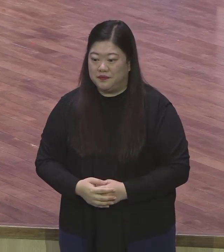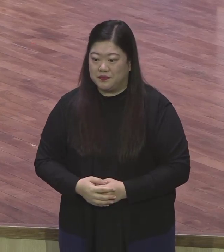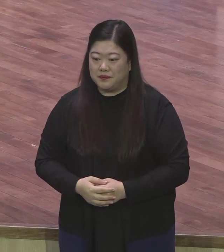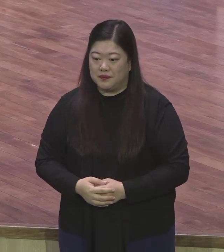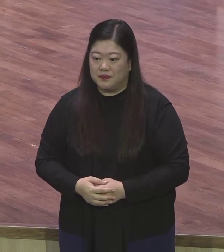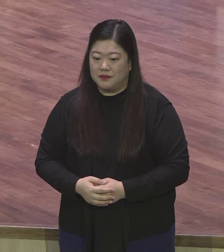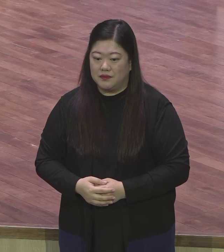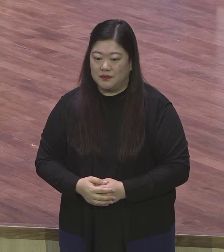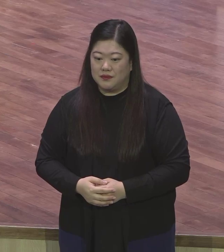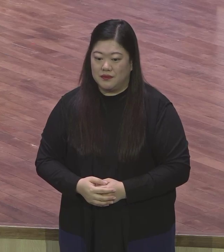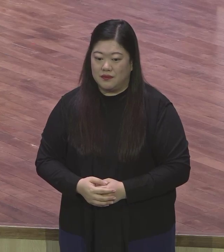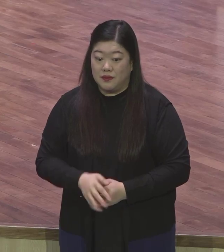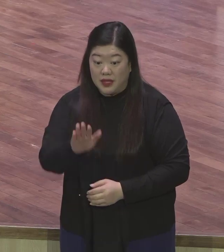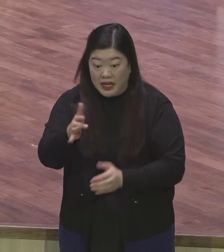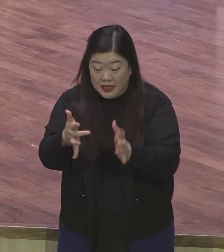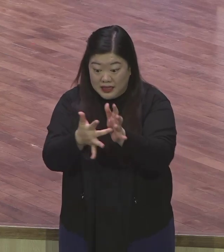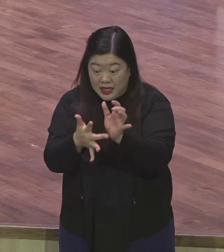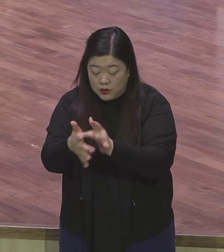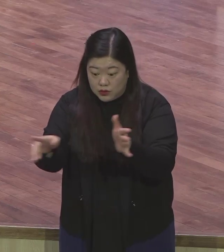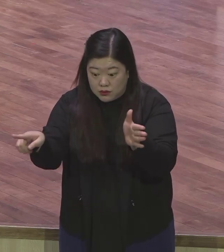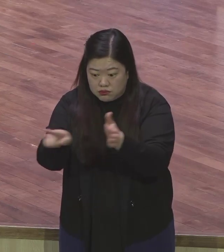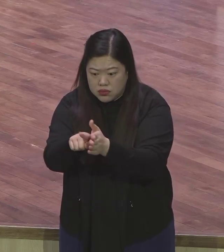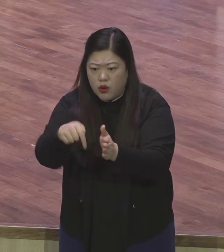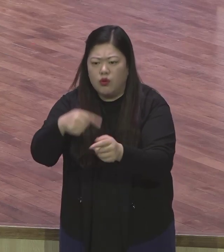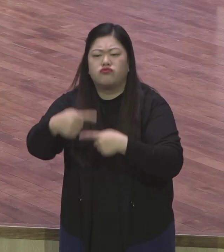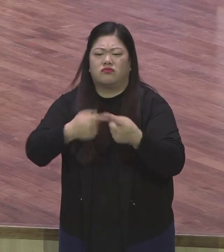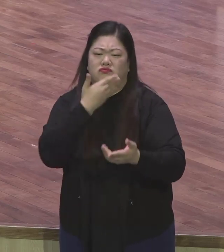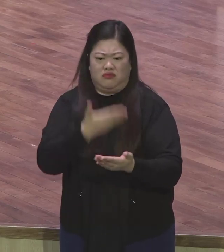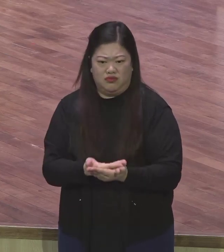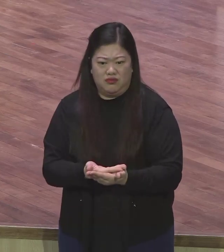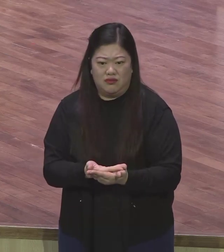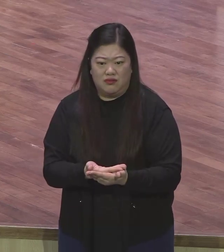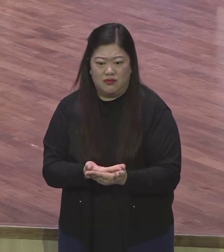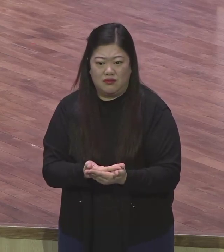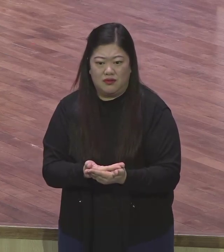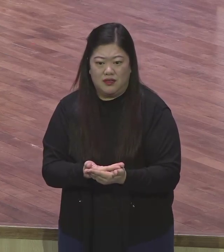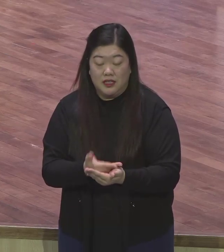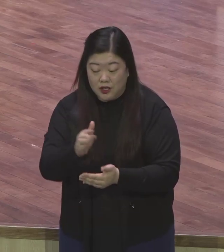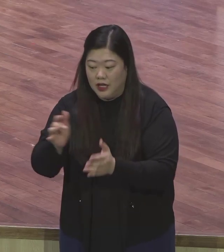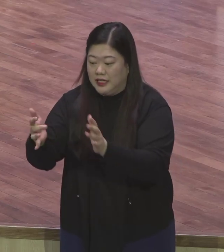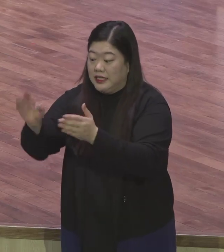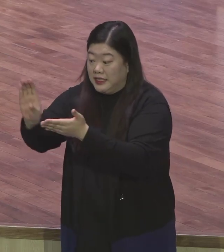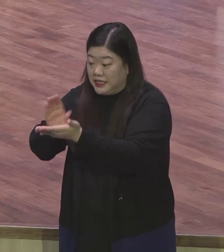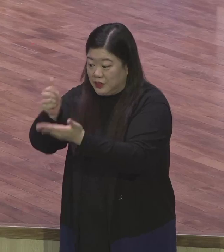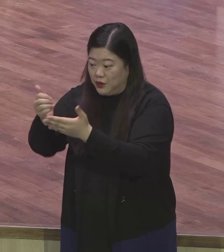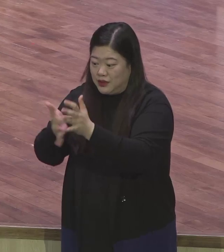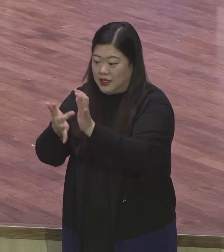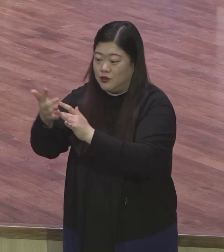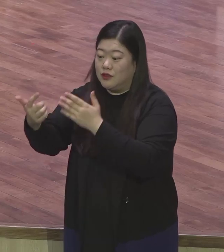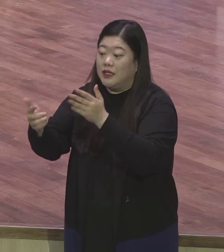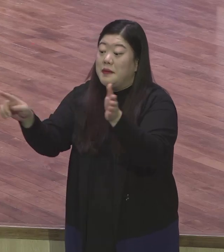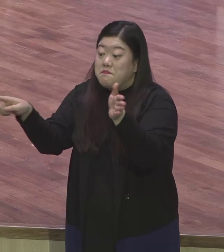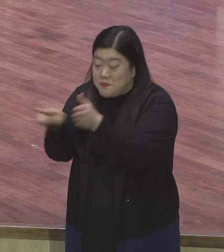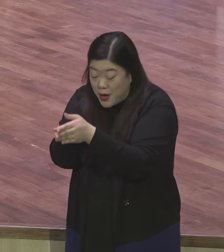하나님의 말씀을 들어있어요. 그리스도 예수의 마음만 가지면 어떻게 되느냐. 끝나는 것입니다. 끝나.